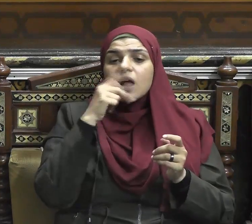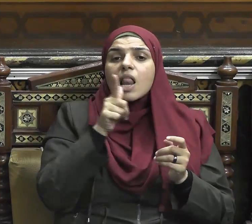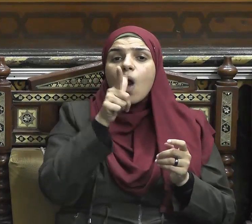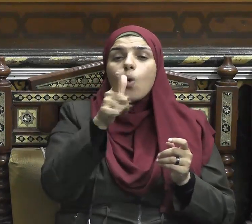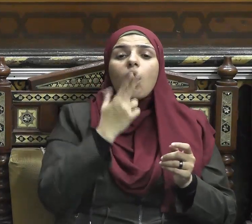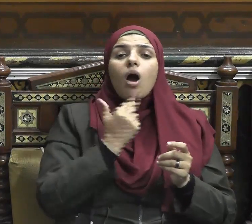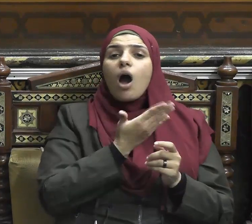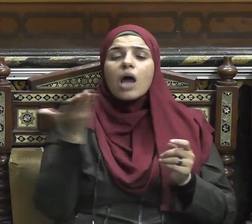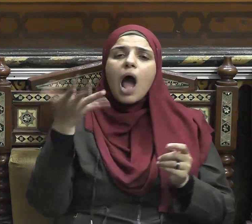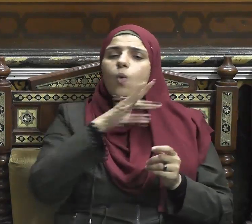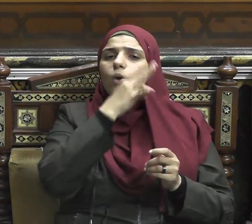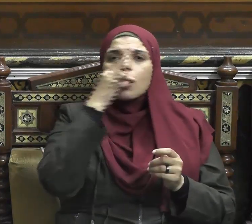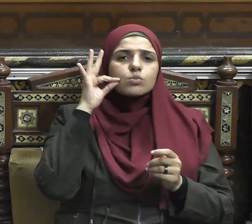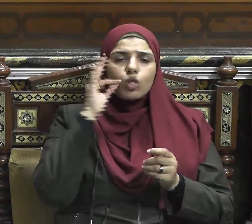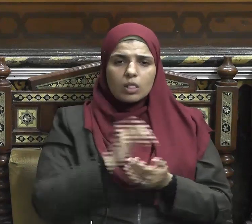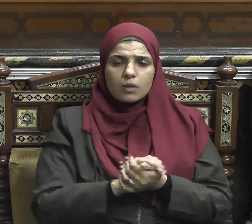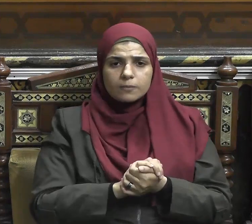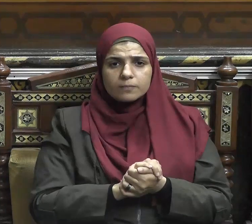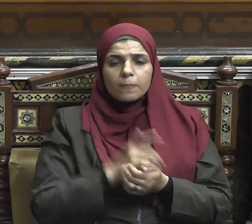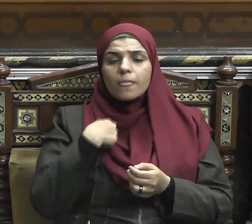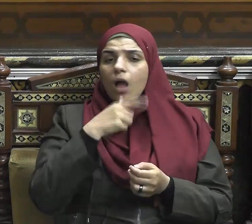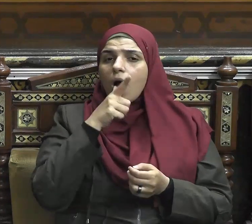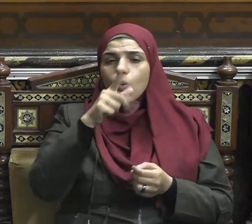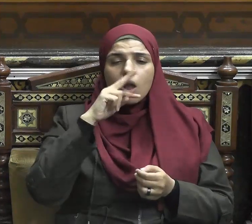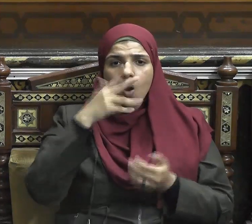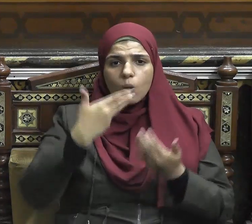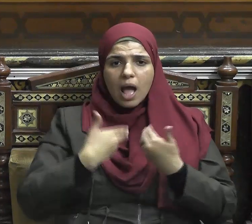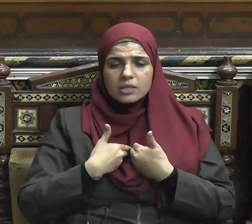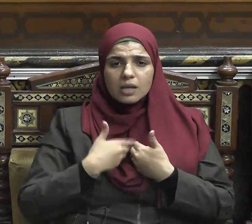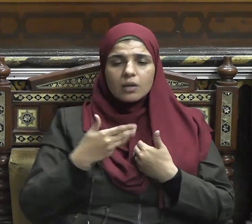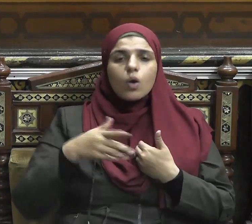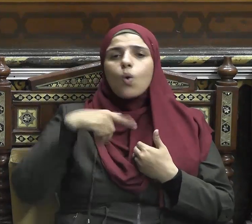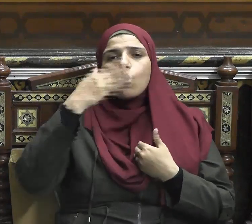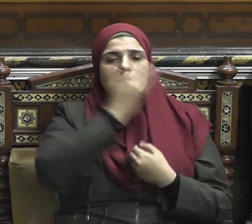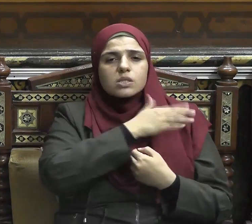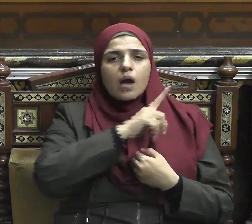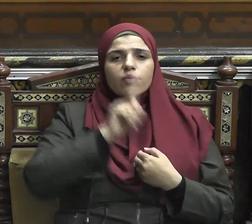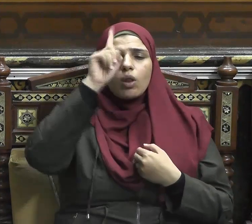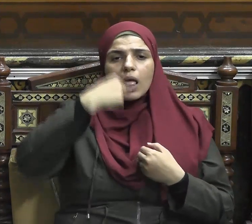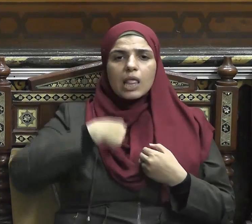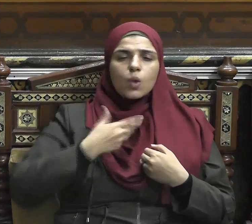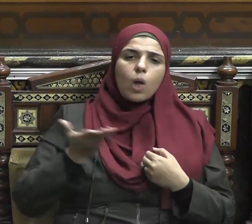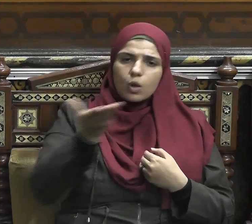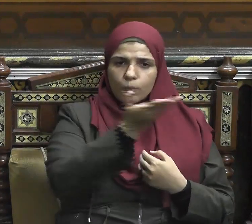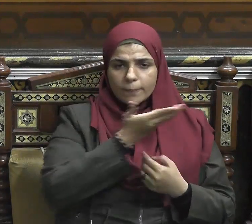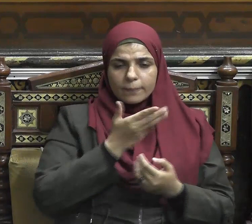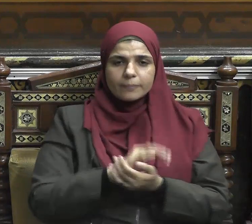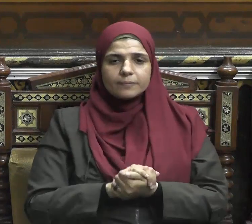من كان يؤمن بالله واليوم الآخر فلا يؤذي جاره ومن كان يؤمن